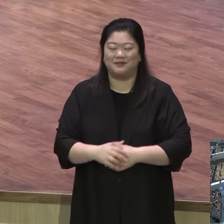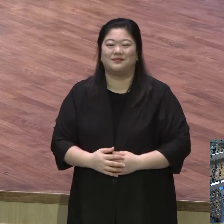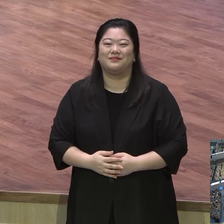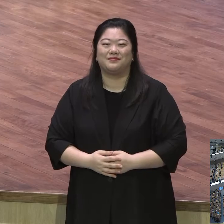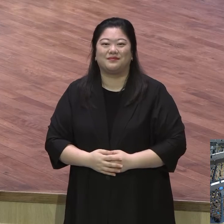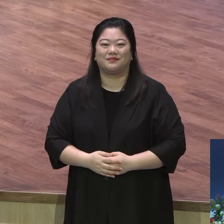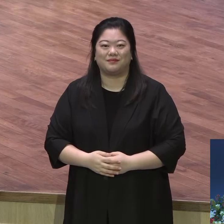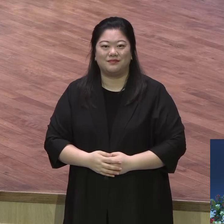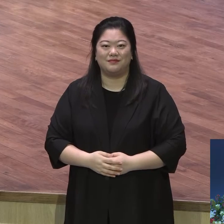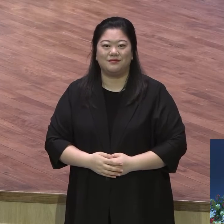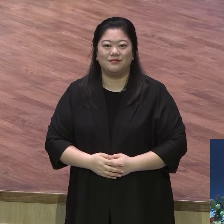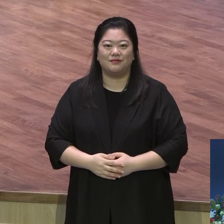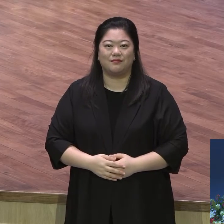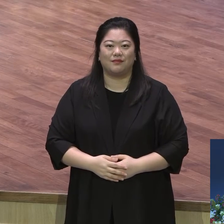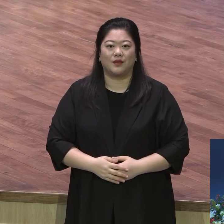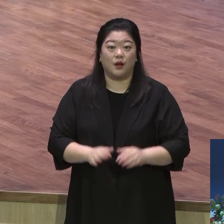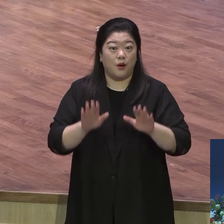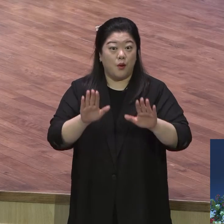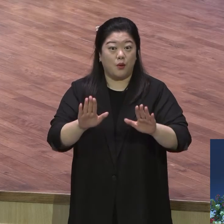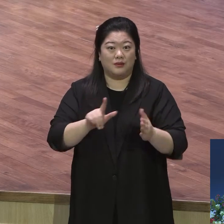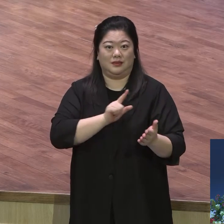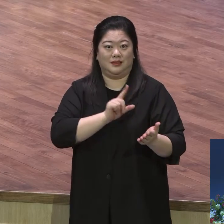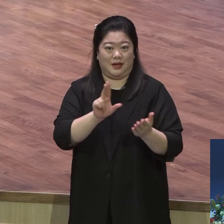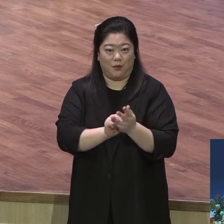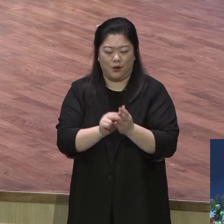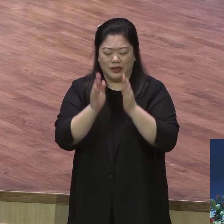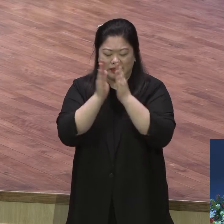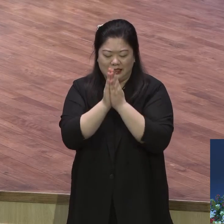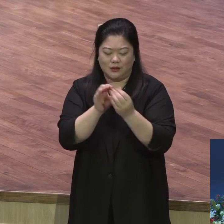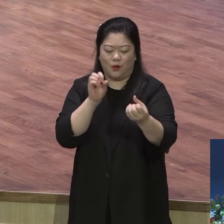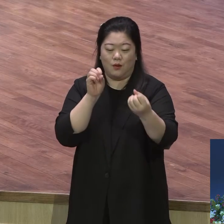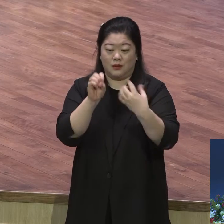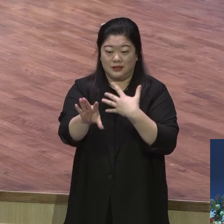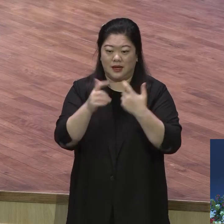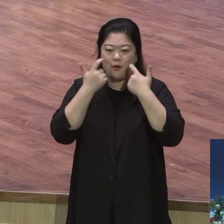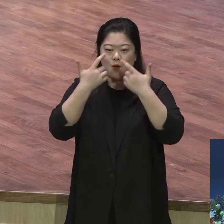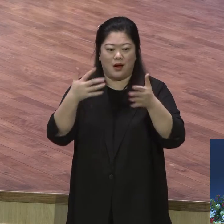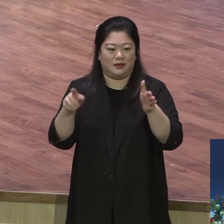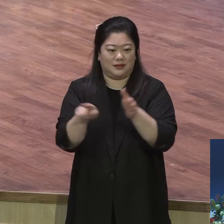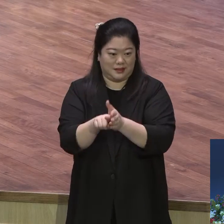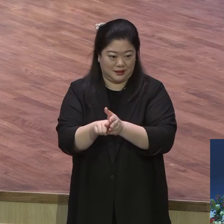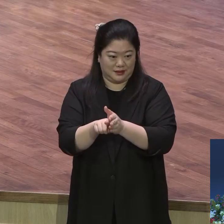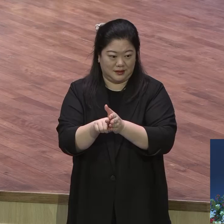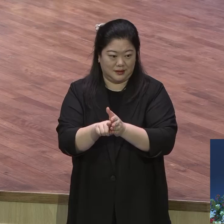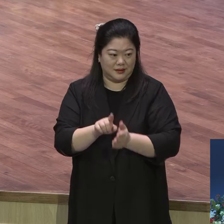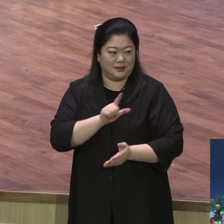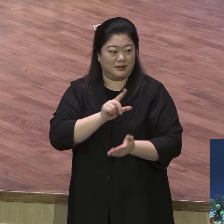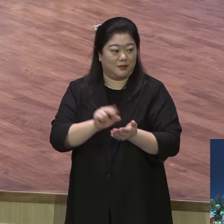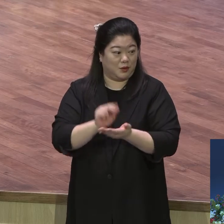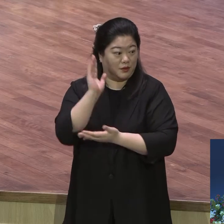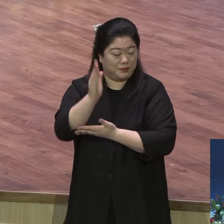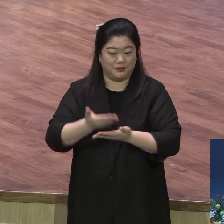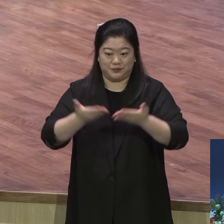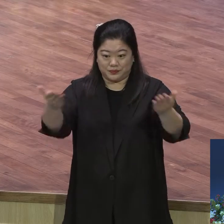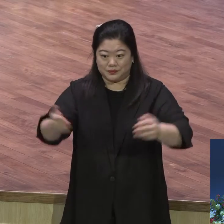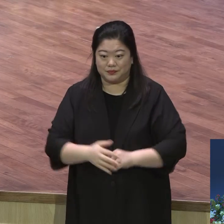이것을 말씀가지고 기도 응답의 확신이란 제모로 말씀을 드립니다. 우리가 예수를 믿은 후에